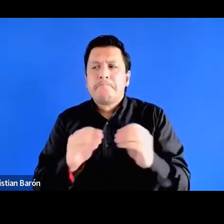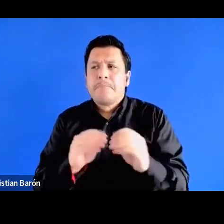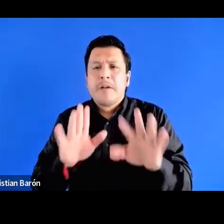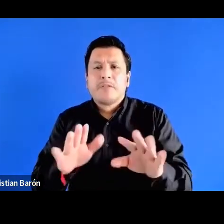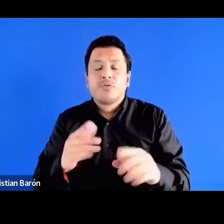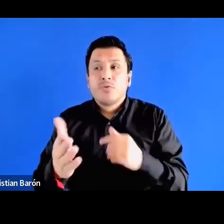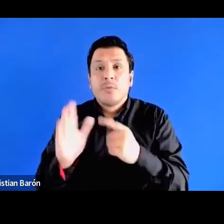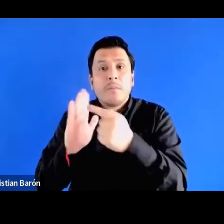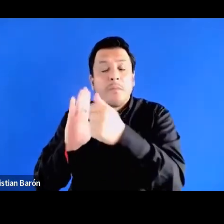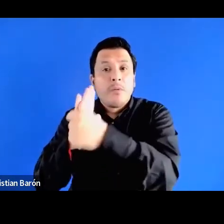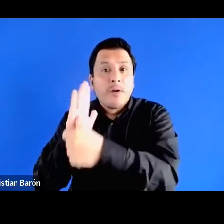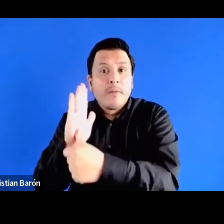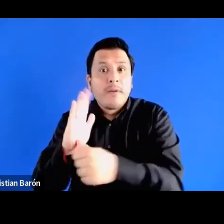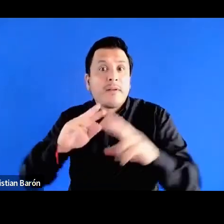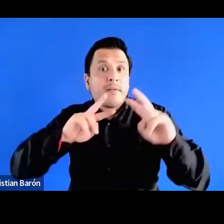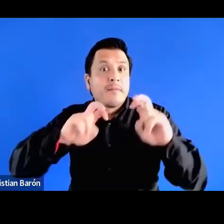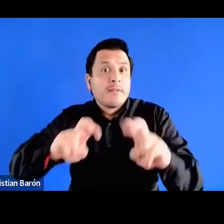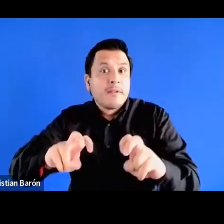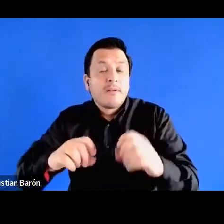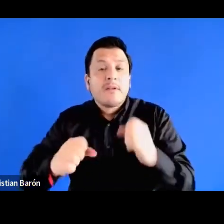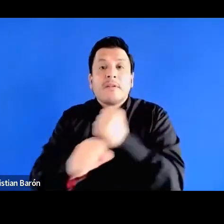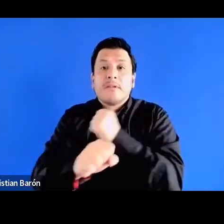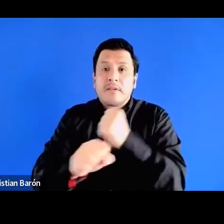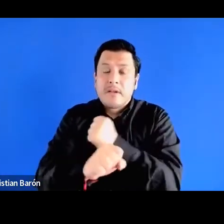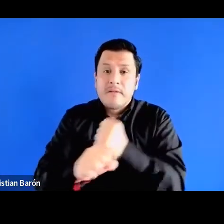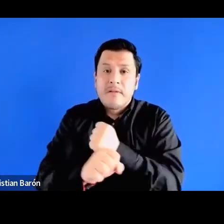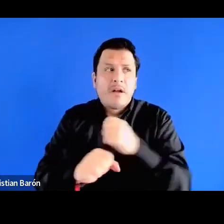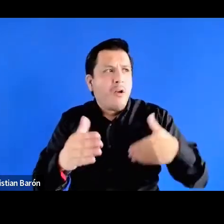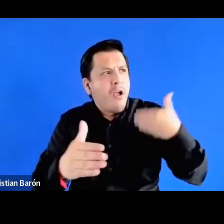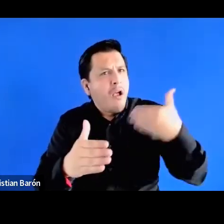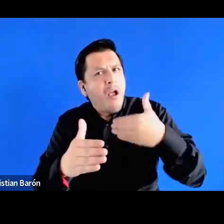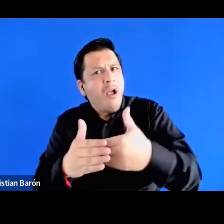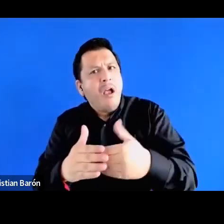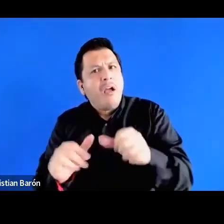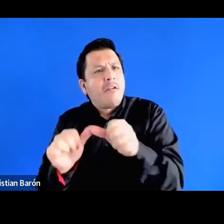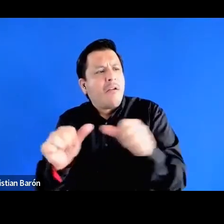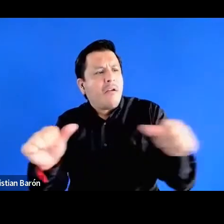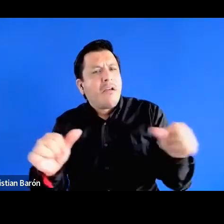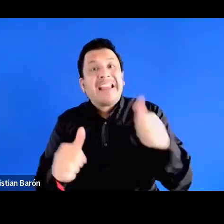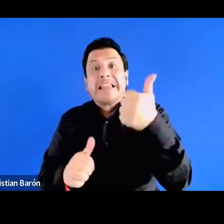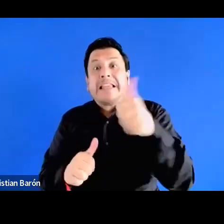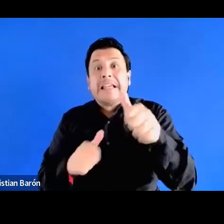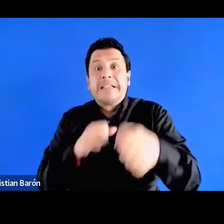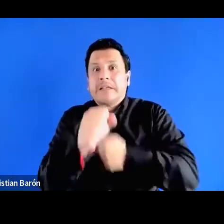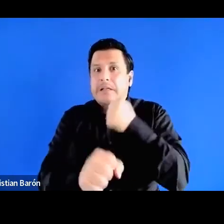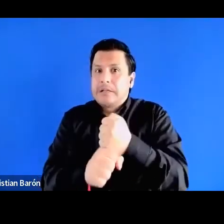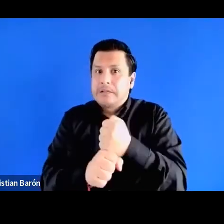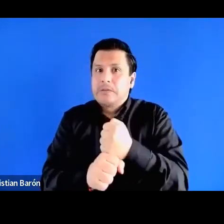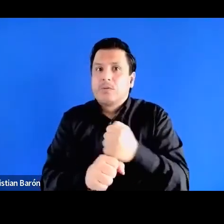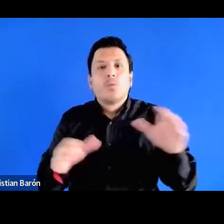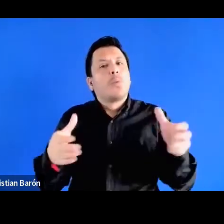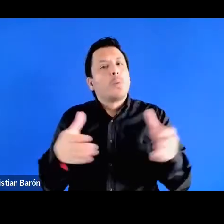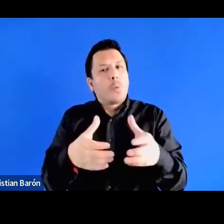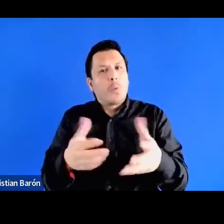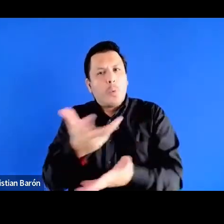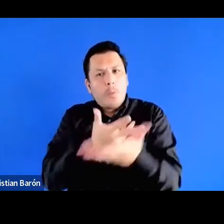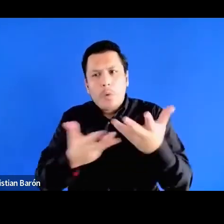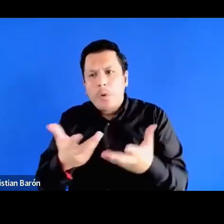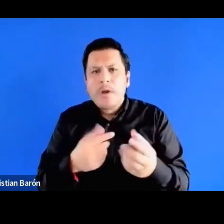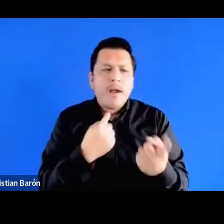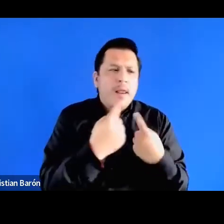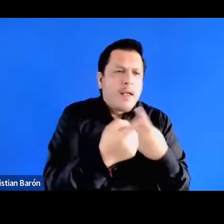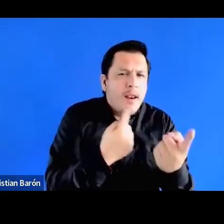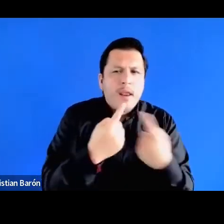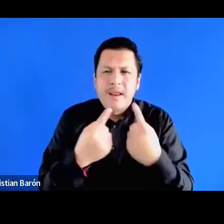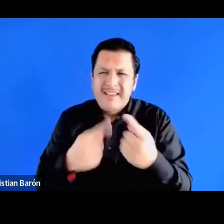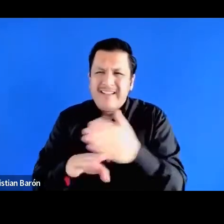programa de investigación un trabajo de más de una década con equipo muy grande con muchos diálogos como